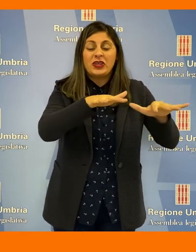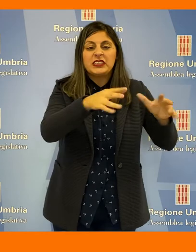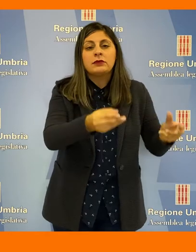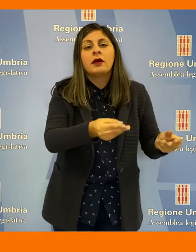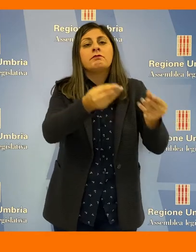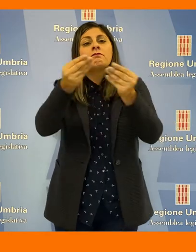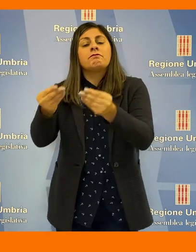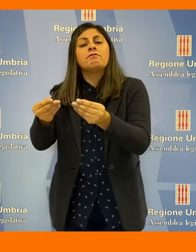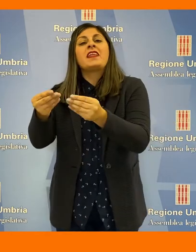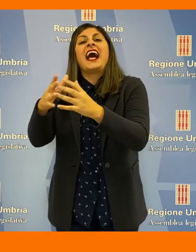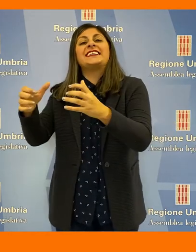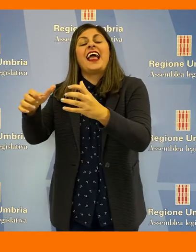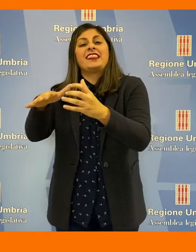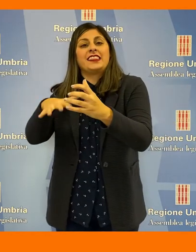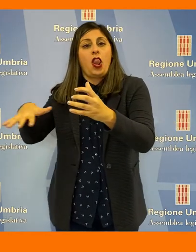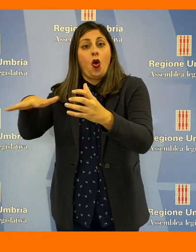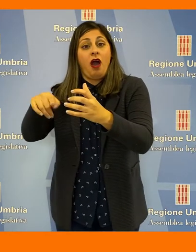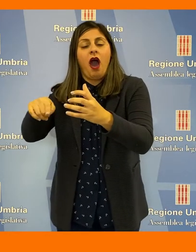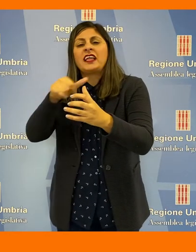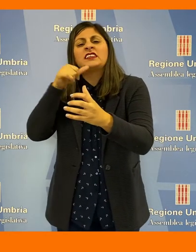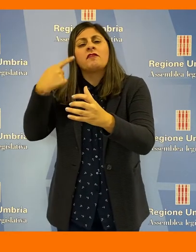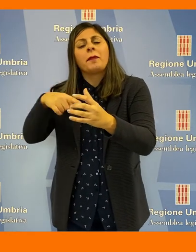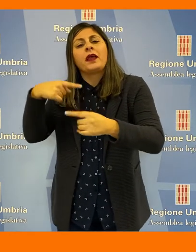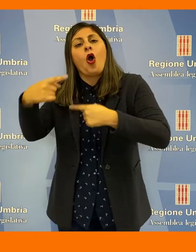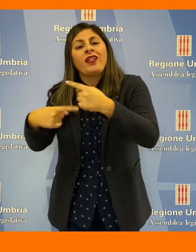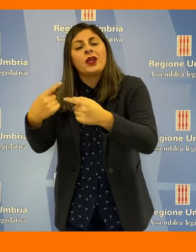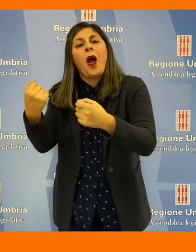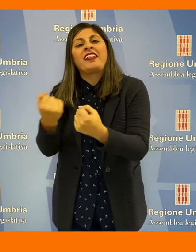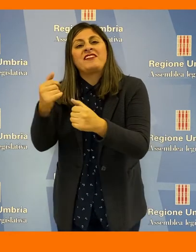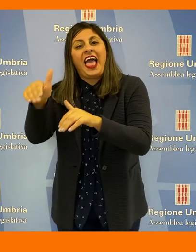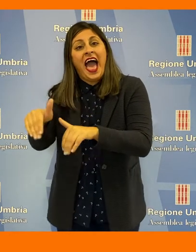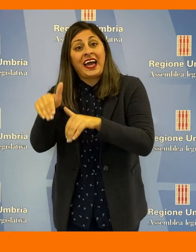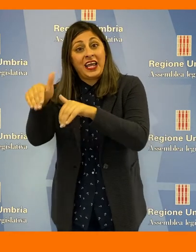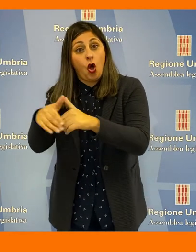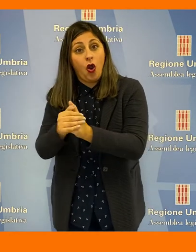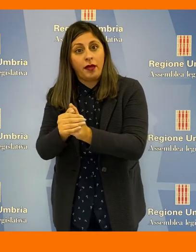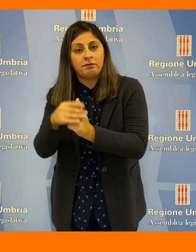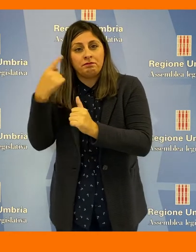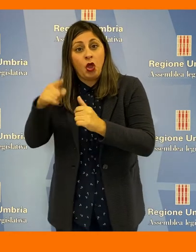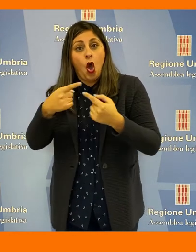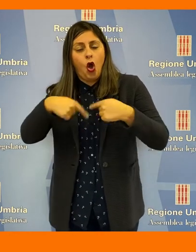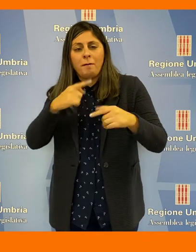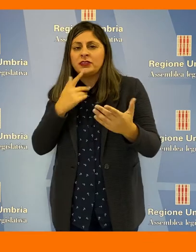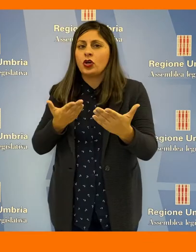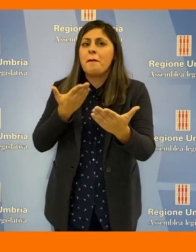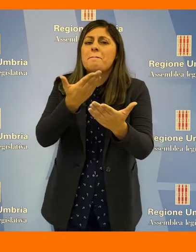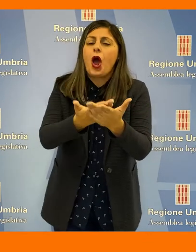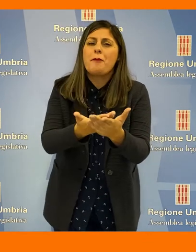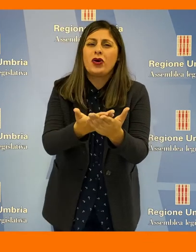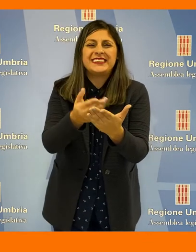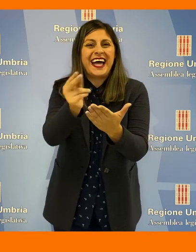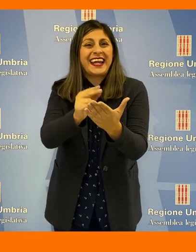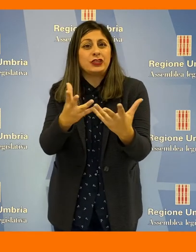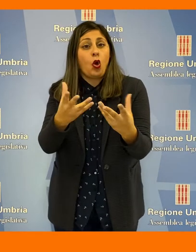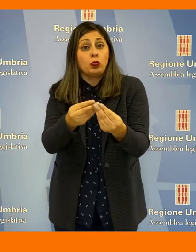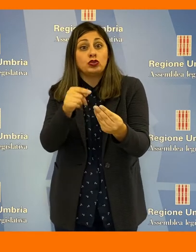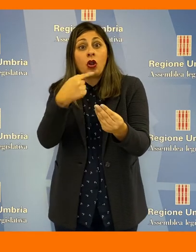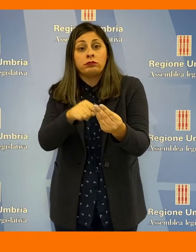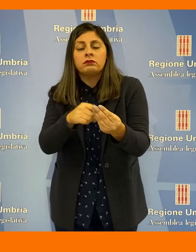civile dopo il sisma per garantire la continuità delle attività agricole. La commissione ha deciso la predisposizione di una proposta di risoluzione